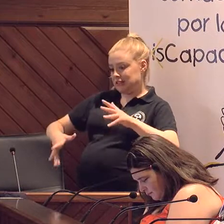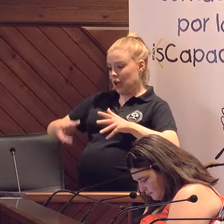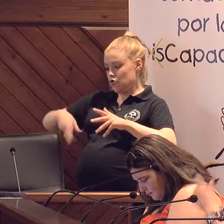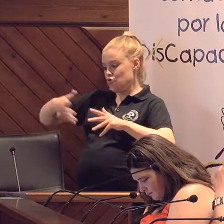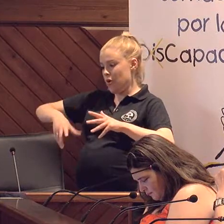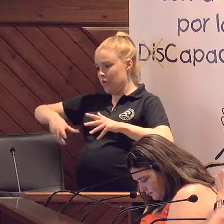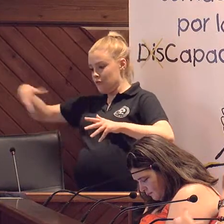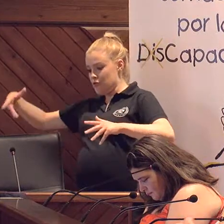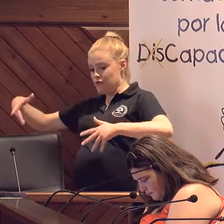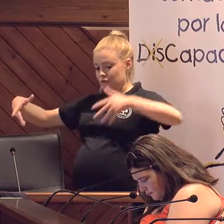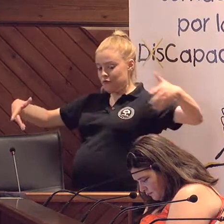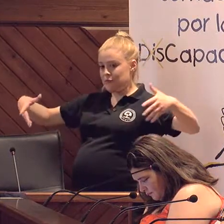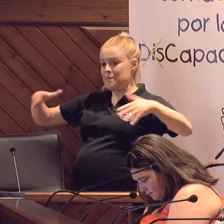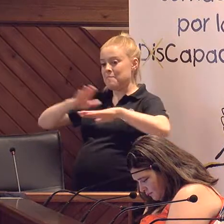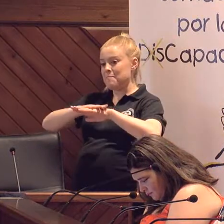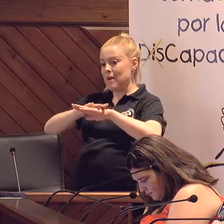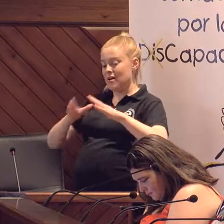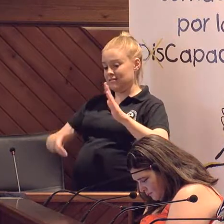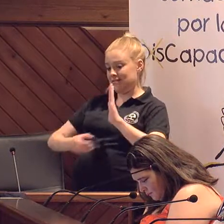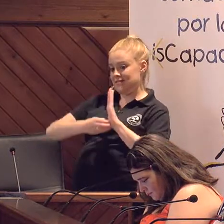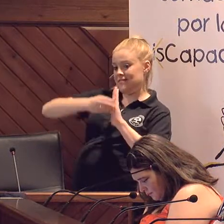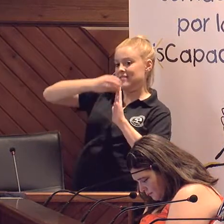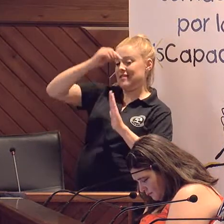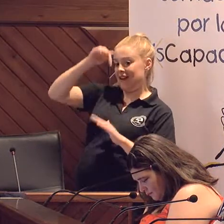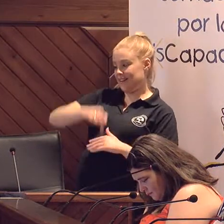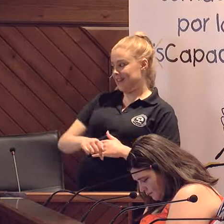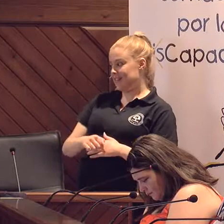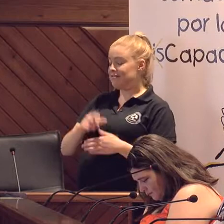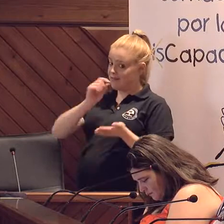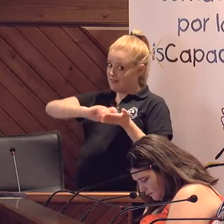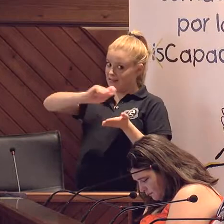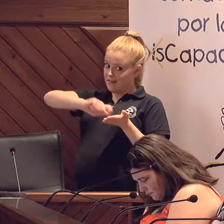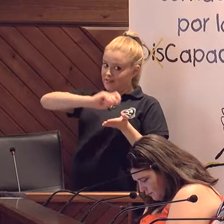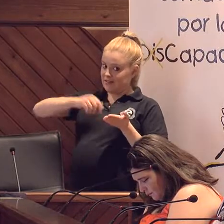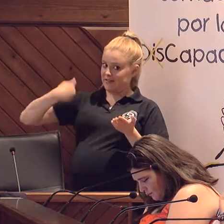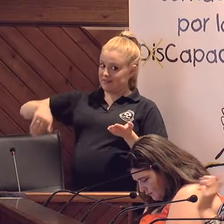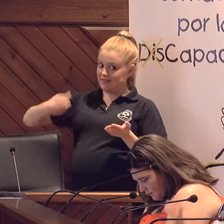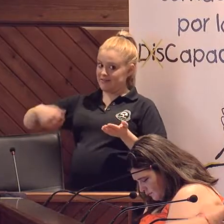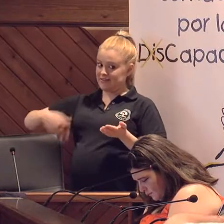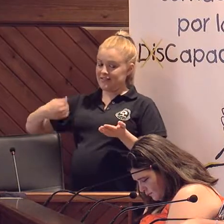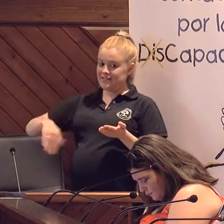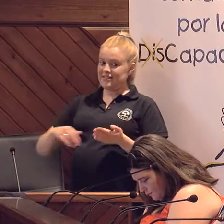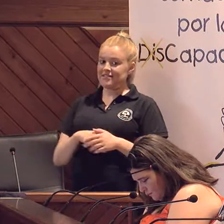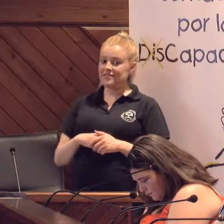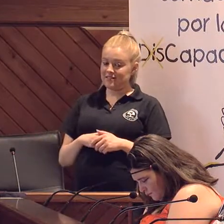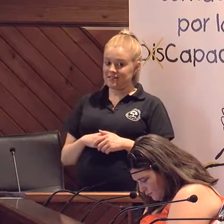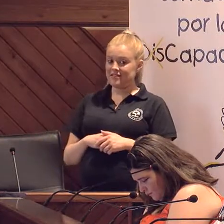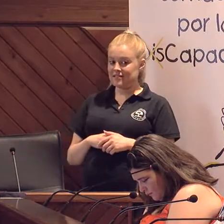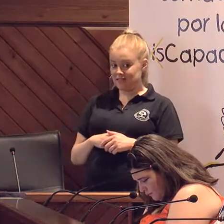Es montar la silla. A ver. Ya, yo creo que ya estamos, estamos poniendo nota de eso ya… ¡Hombre!